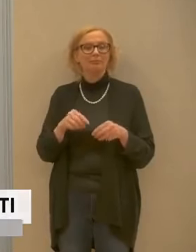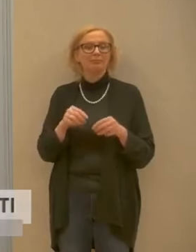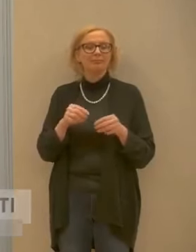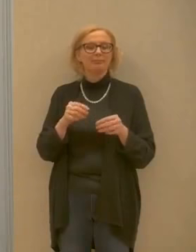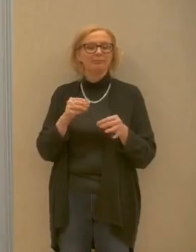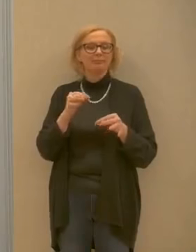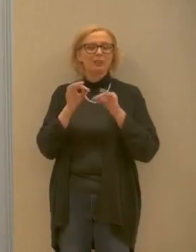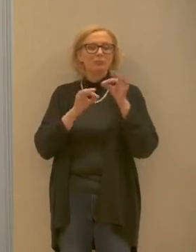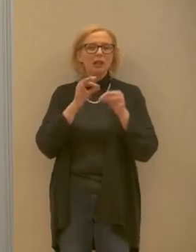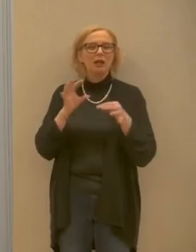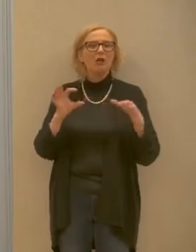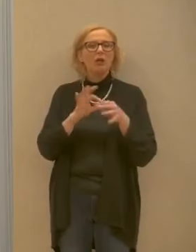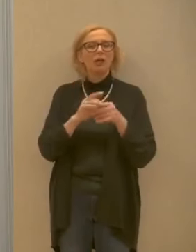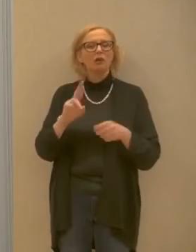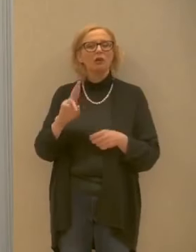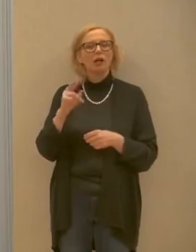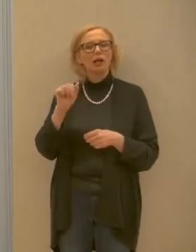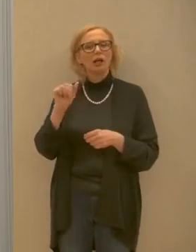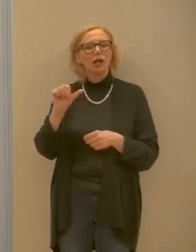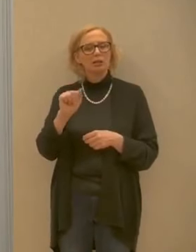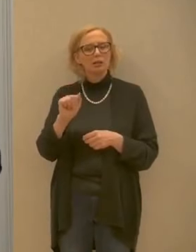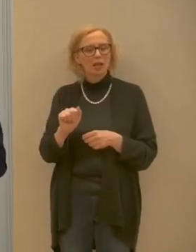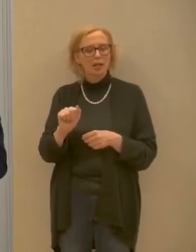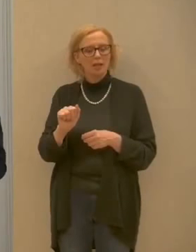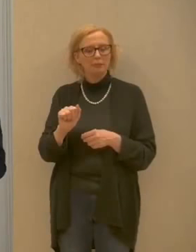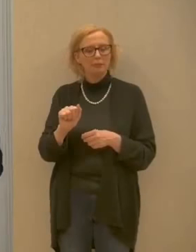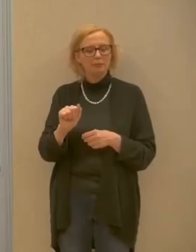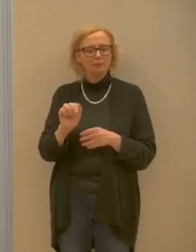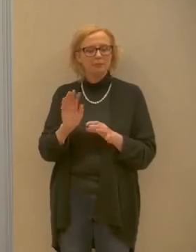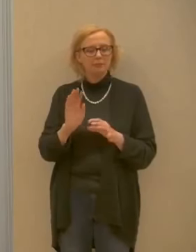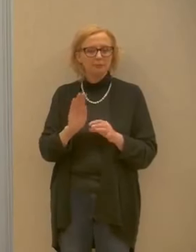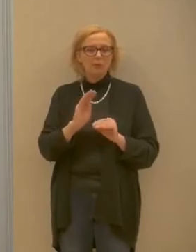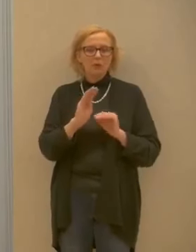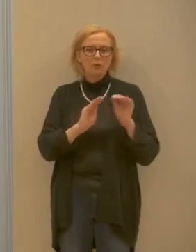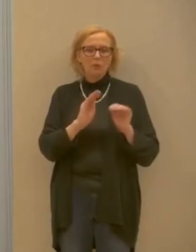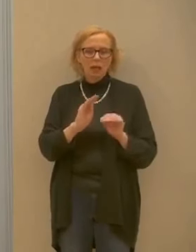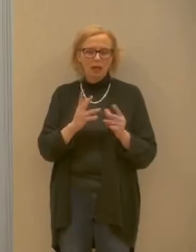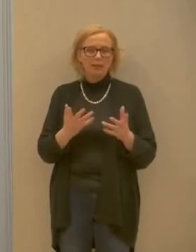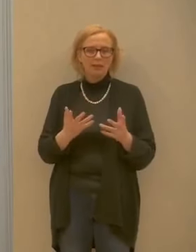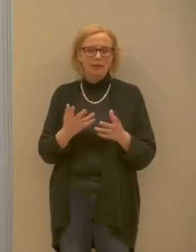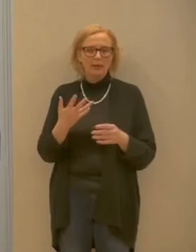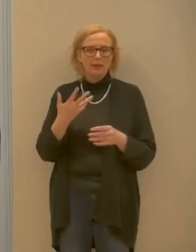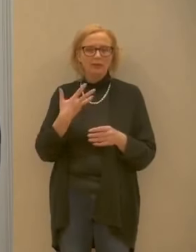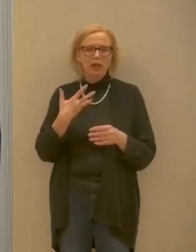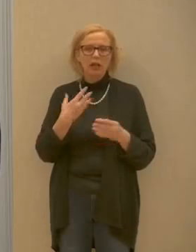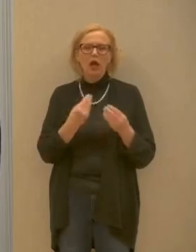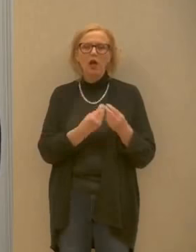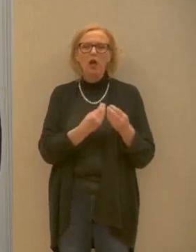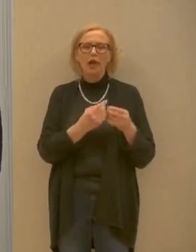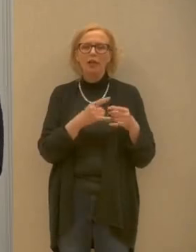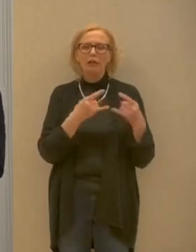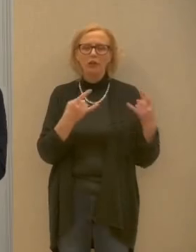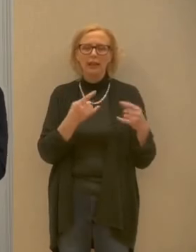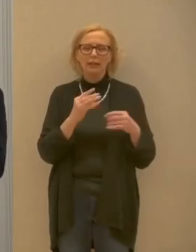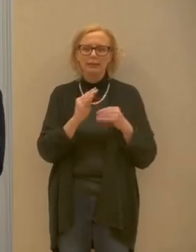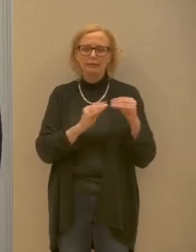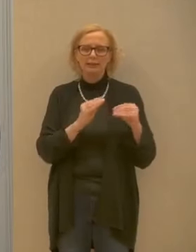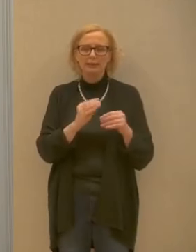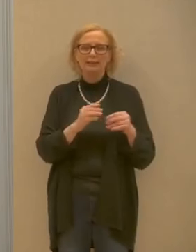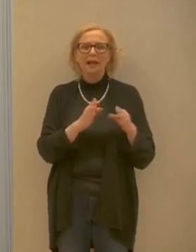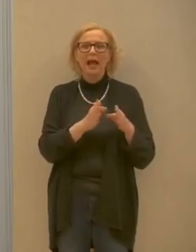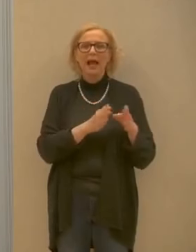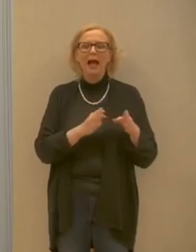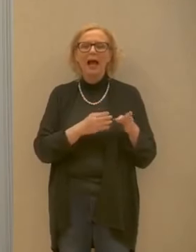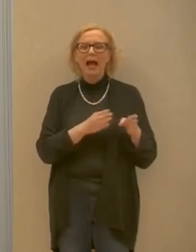delle RSA in particolare gli rivolgiamo un paio di domande che arrivano dai colleghi l'Adige di